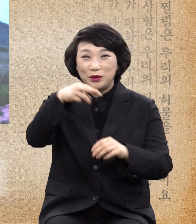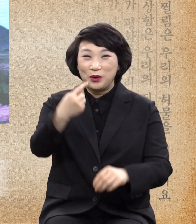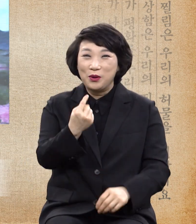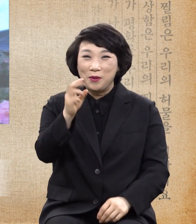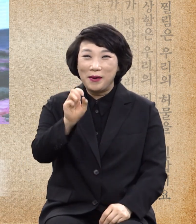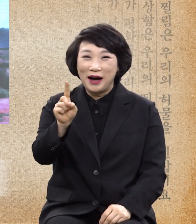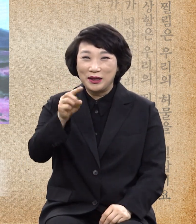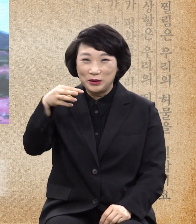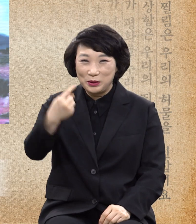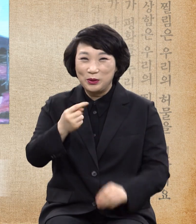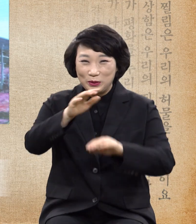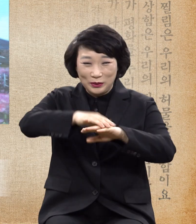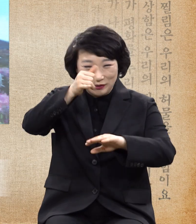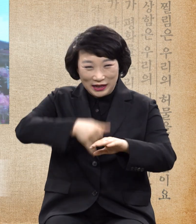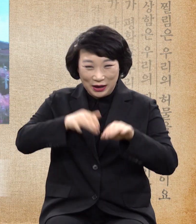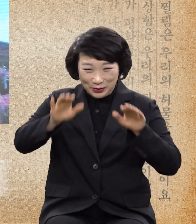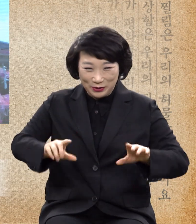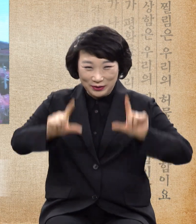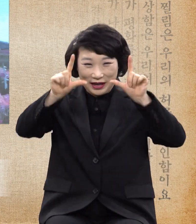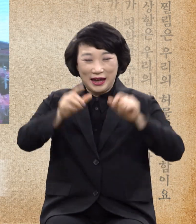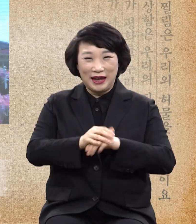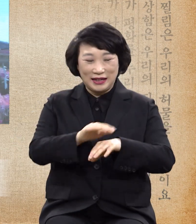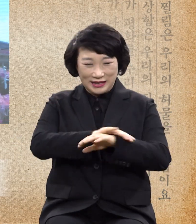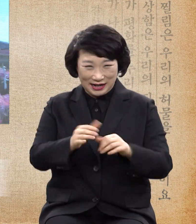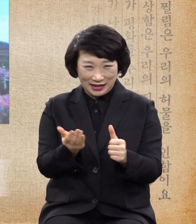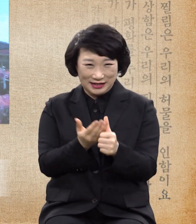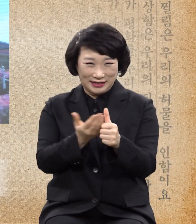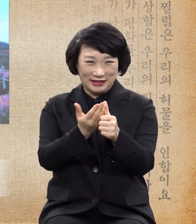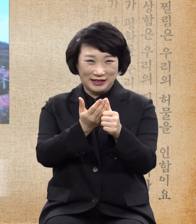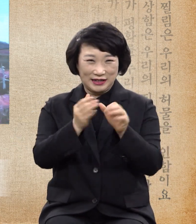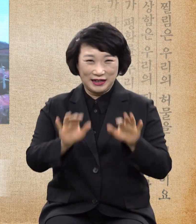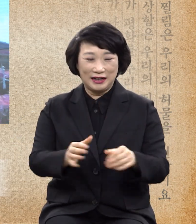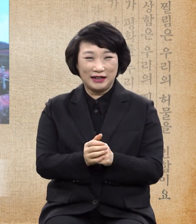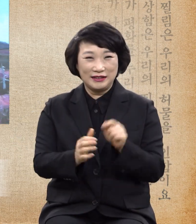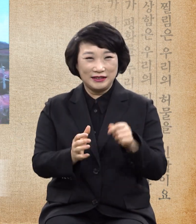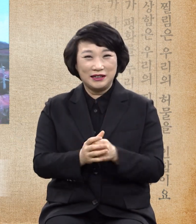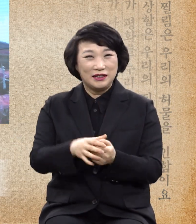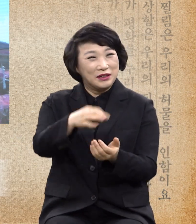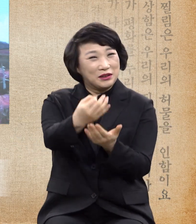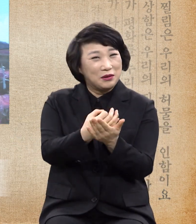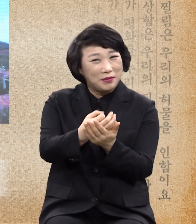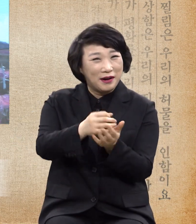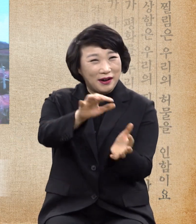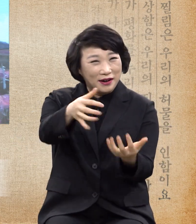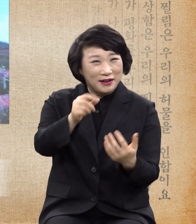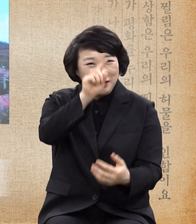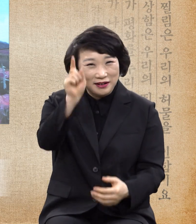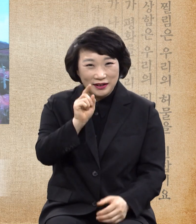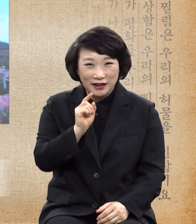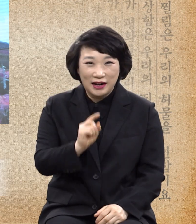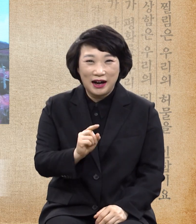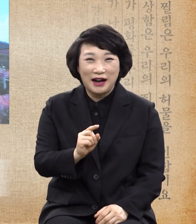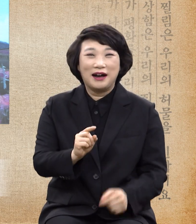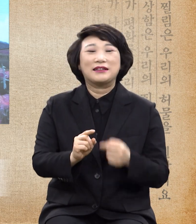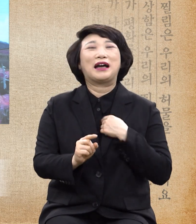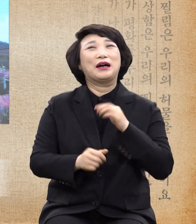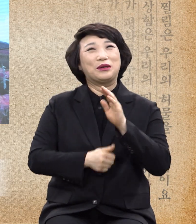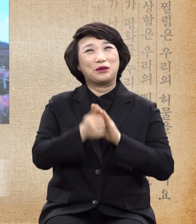금년에 잘 지어서 돈을 좀 뭉켜줄 수 있을까. 이것이 소망이지 않았겠나.